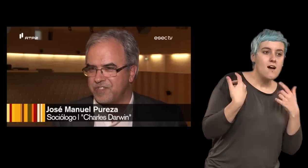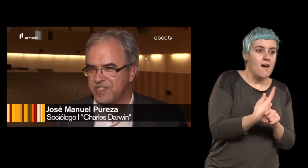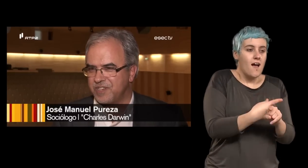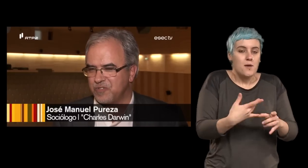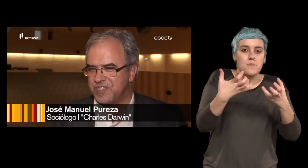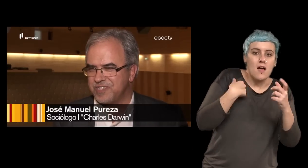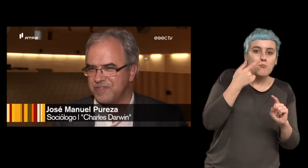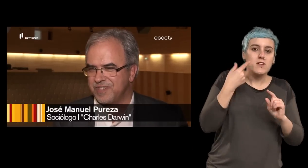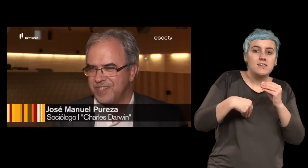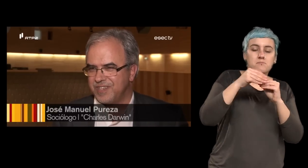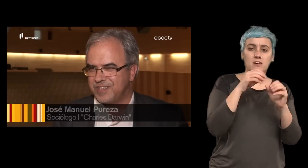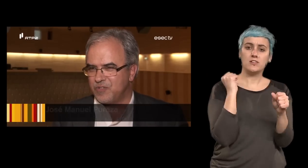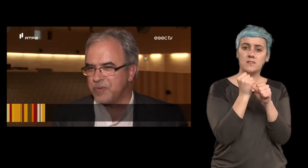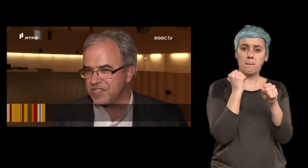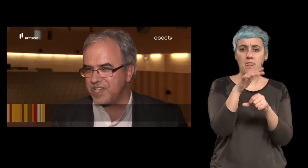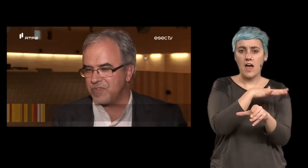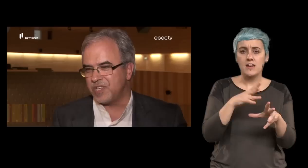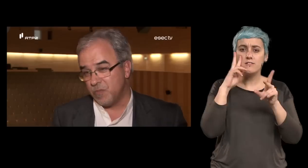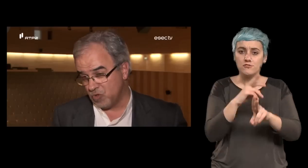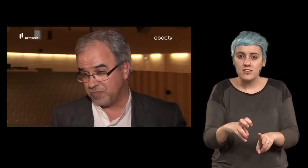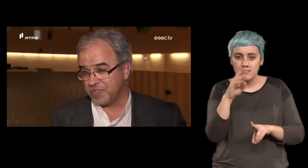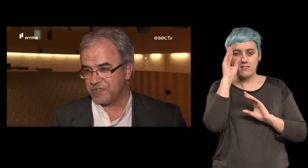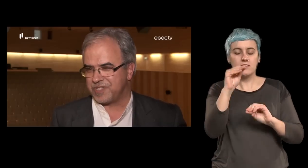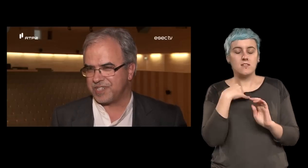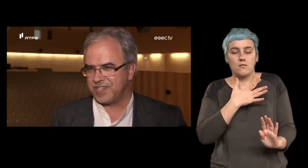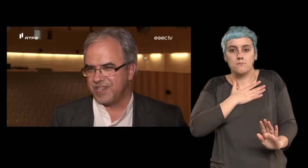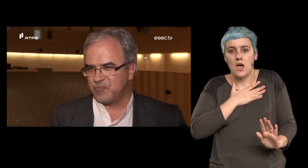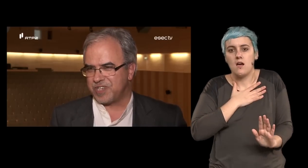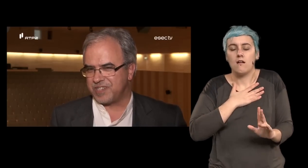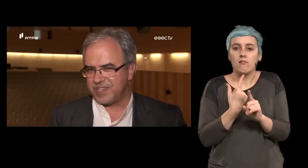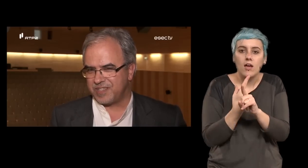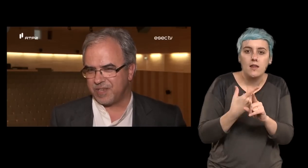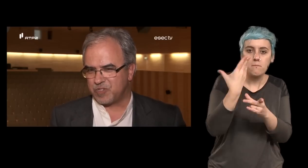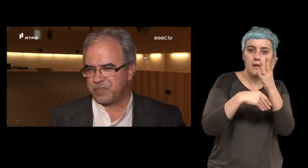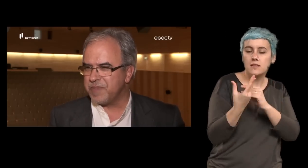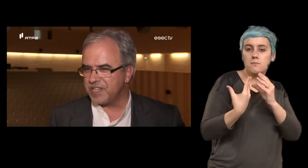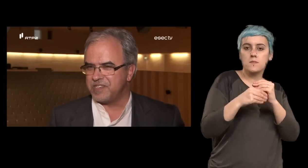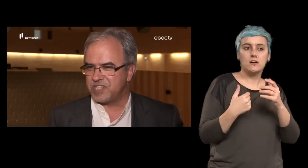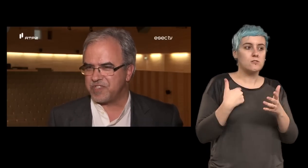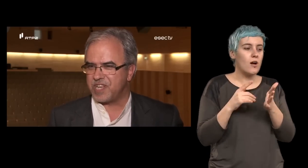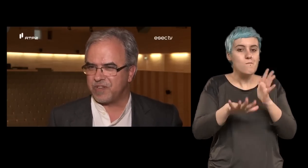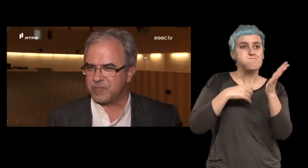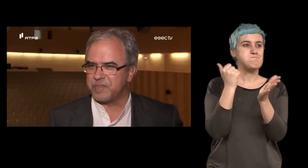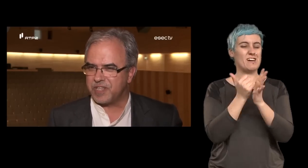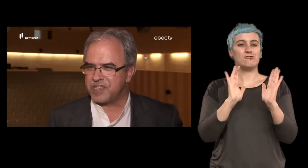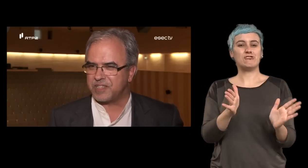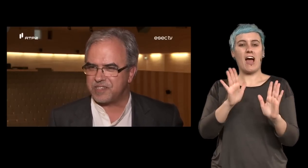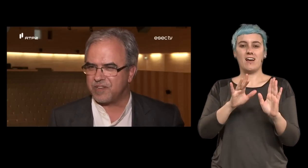investigação e do ensino tenho obrigação e tenho amor por isso ou seja por esta digamos permanente insatisfação esta permanente inquietação